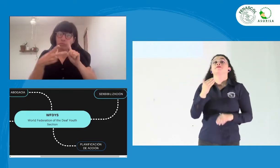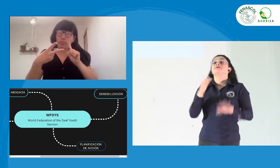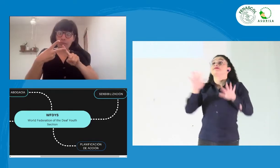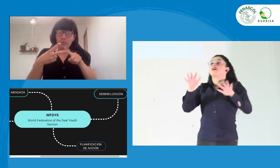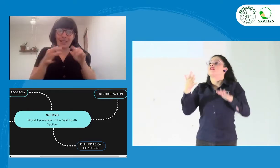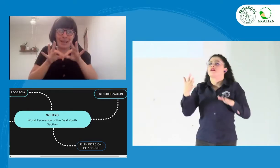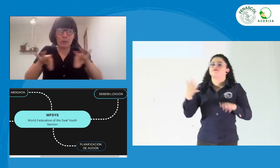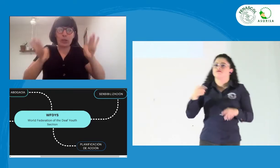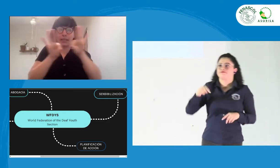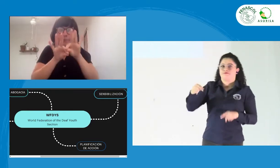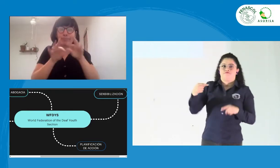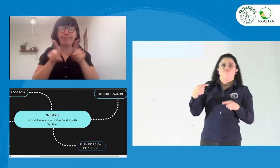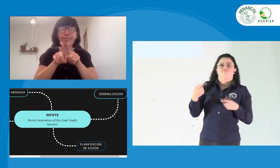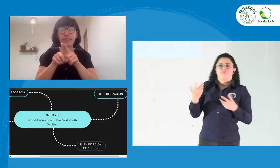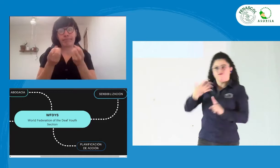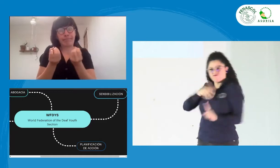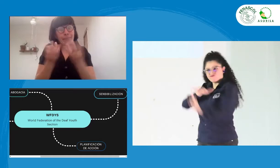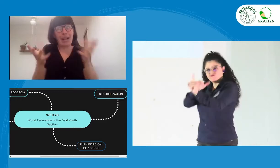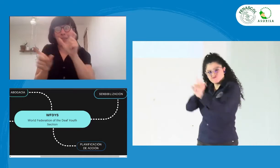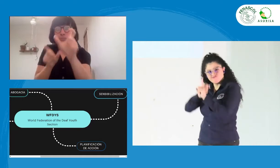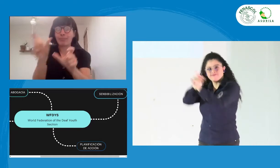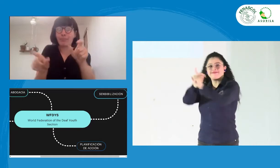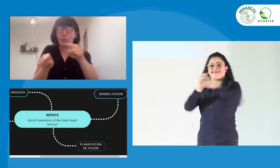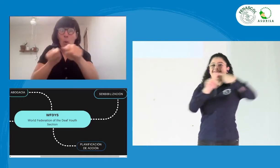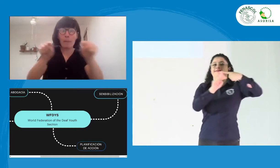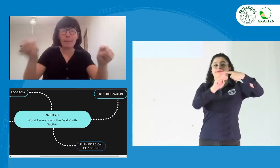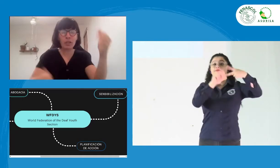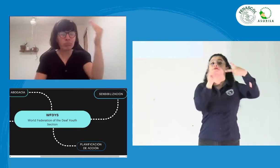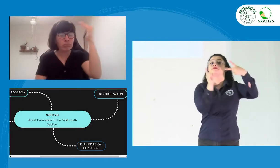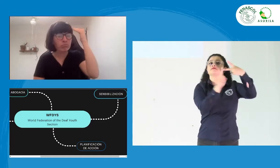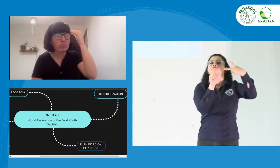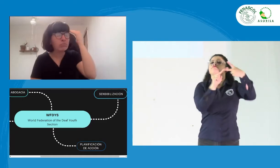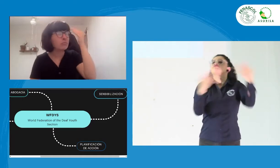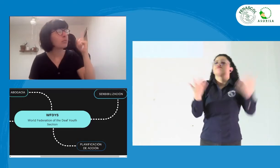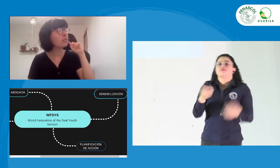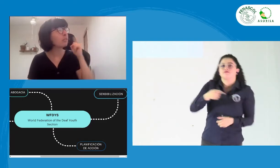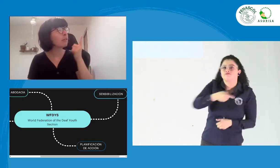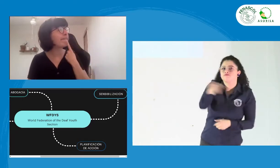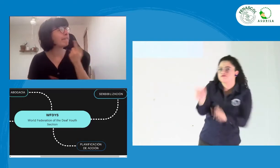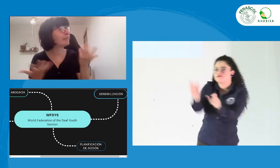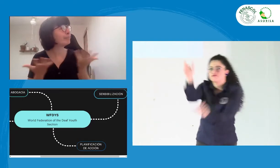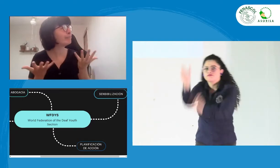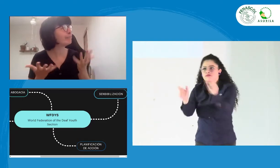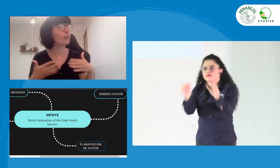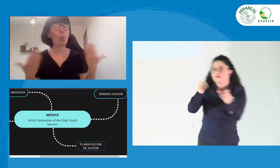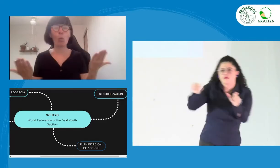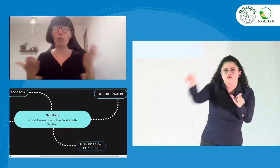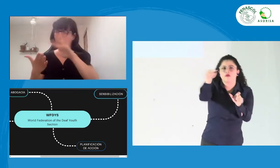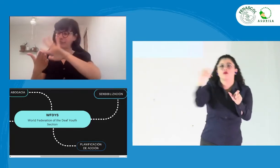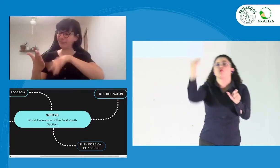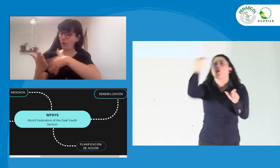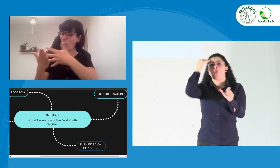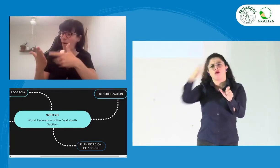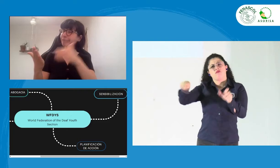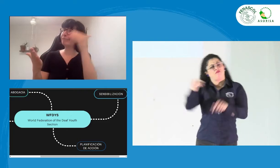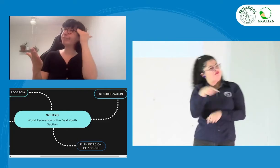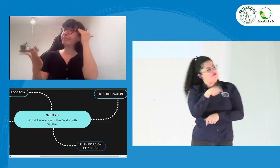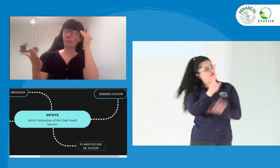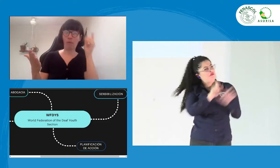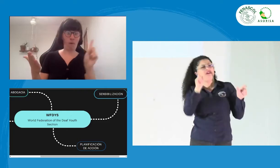Muchas gracias. Entonces, hacemos incidencia con los gobiernos y a su vez también hacemos procesos de sensibilización. ¿Y